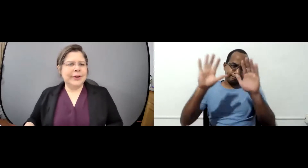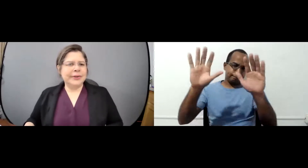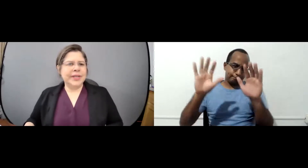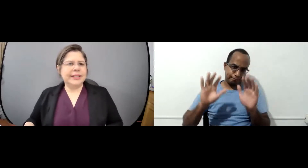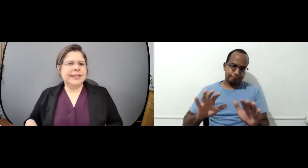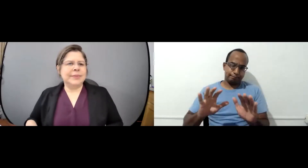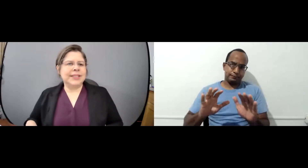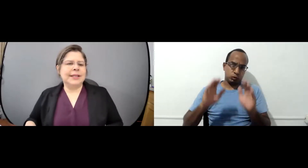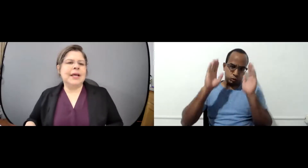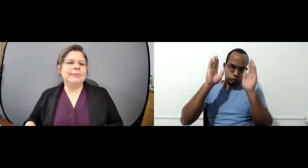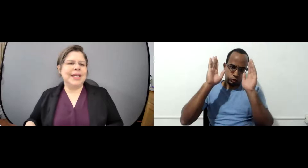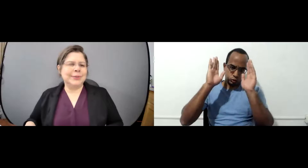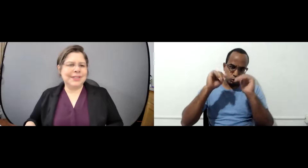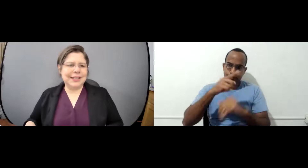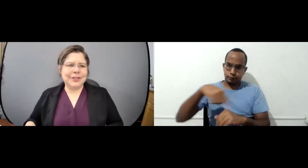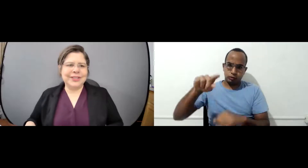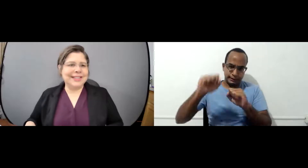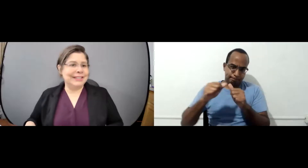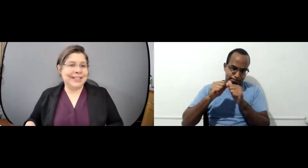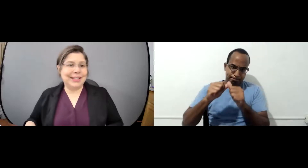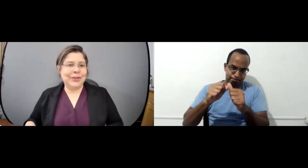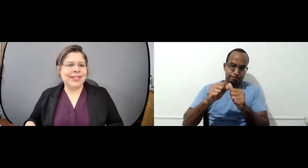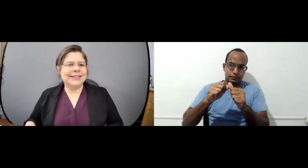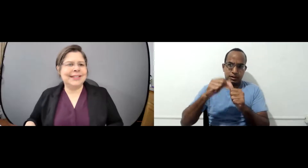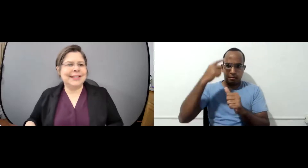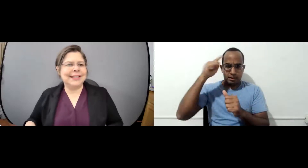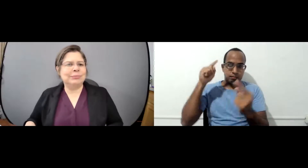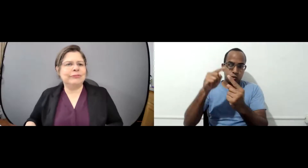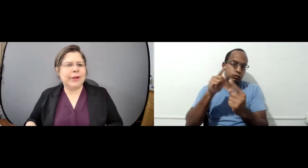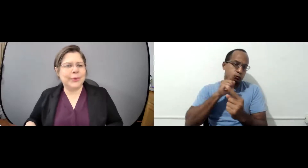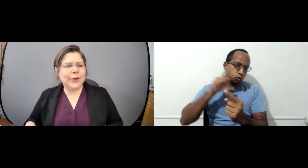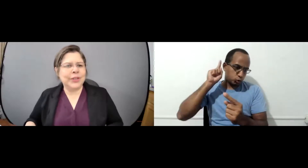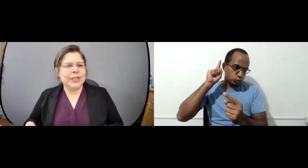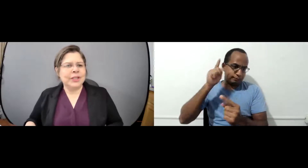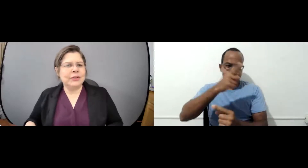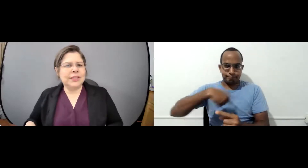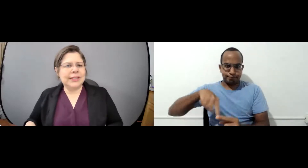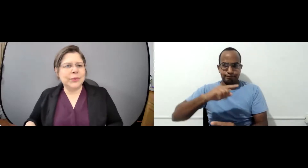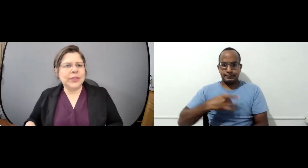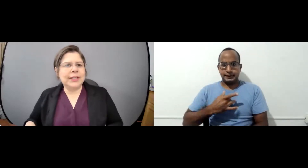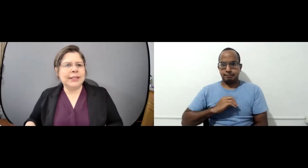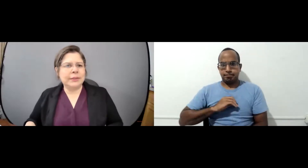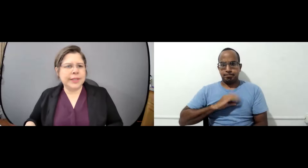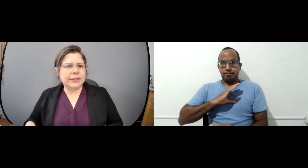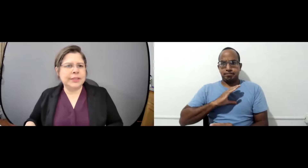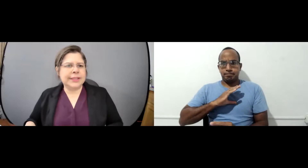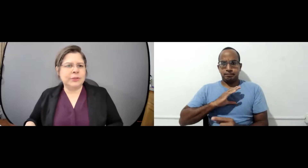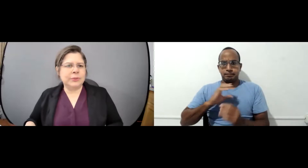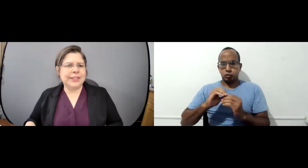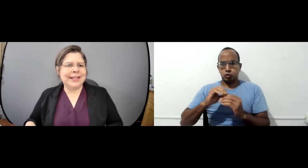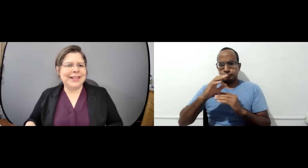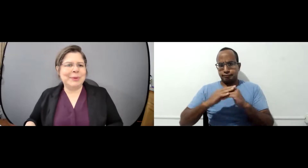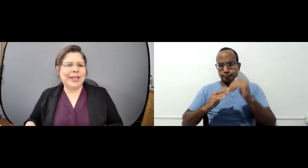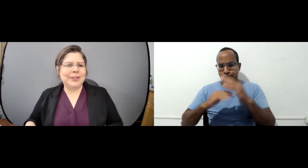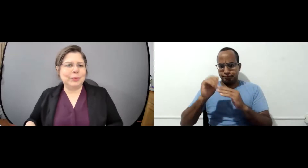lamentable ahora con mi intérprete ay me ha gustado de verdad que esto está excelente por favor continúen incluyendo